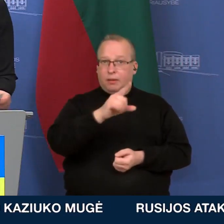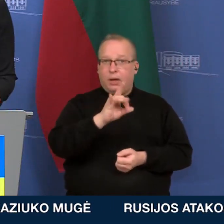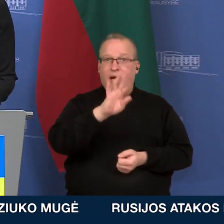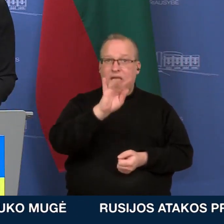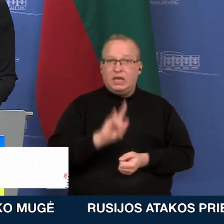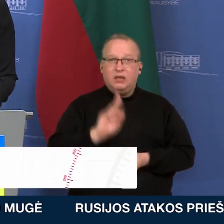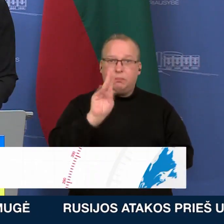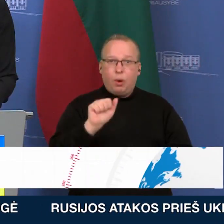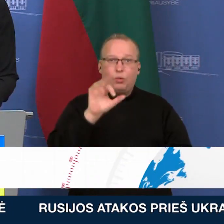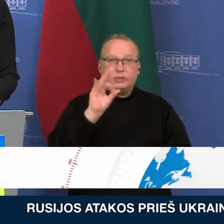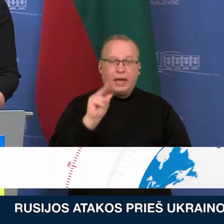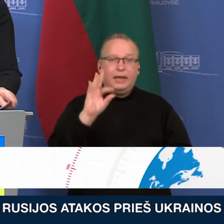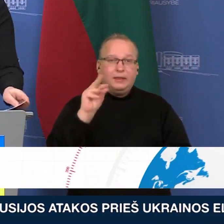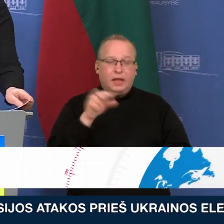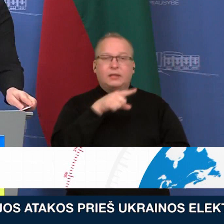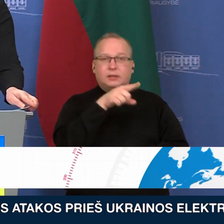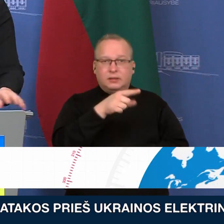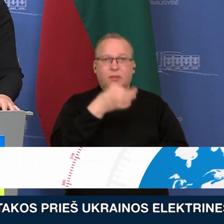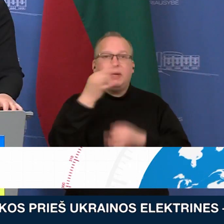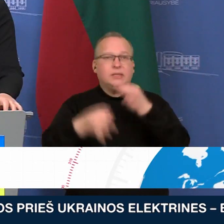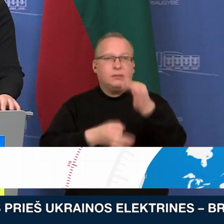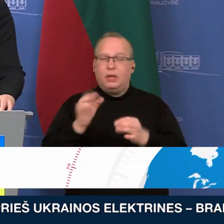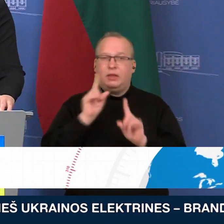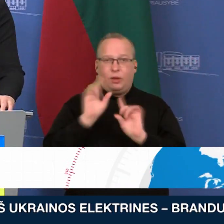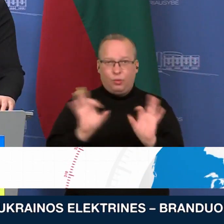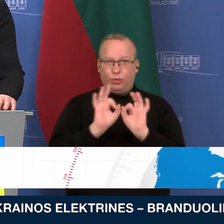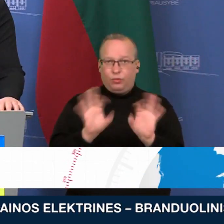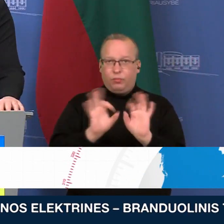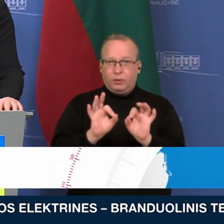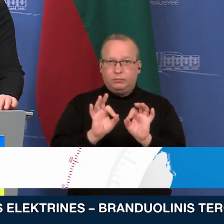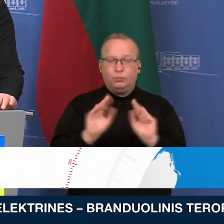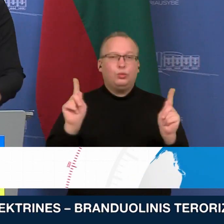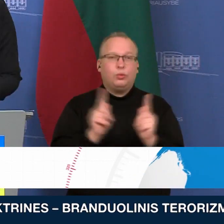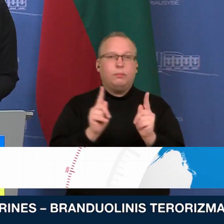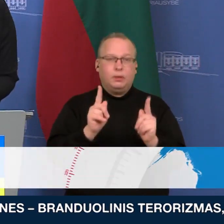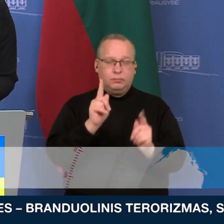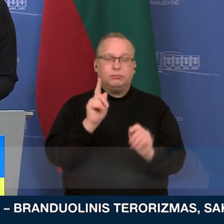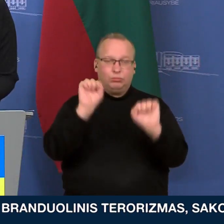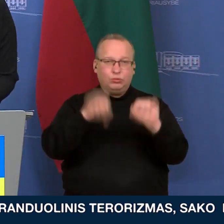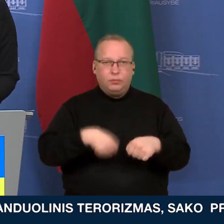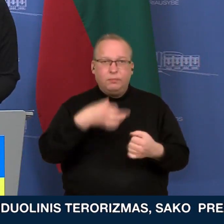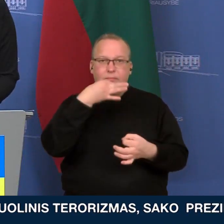pasisakymų aš nenorėčiau komentuoti, galiu tik tiek pasakyti, kad